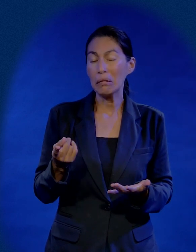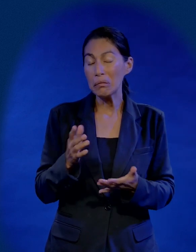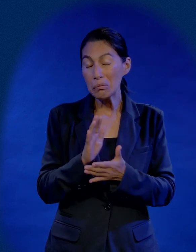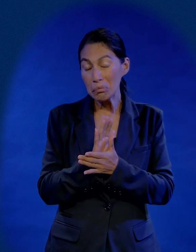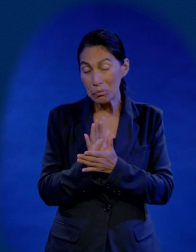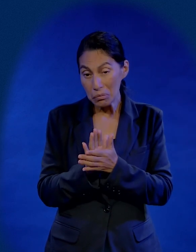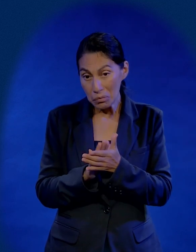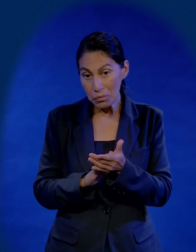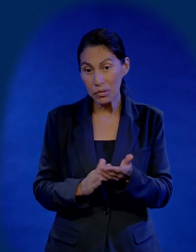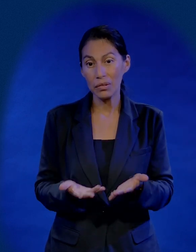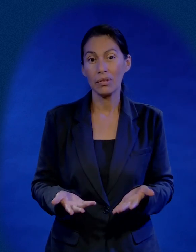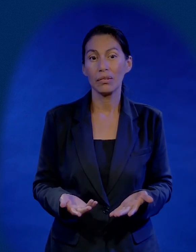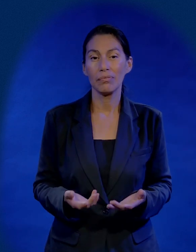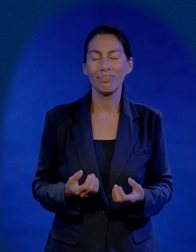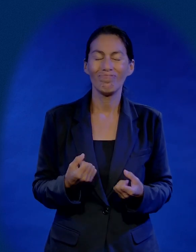es tan humilde.